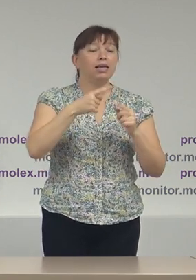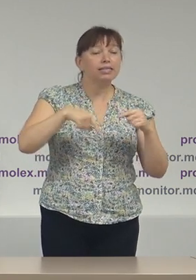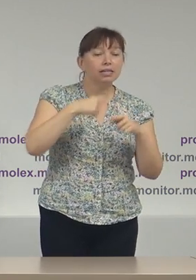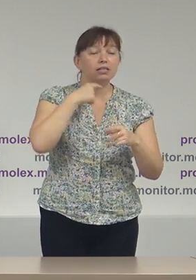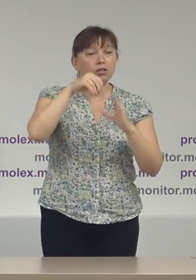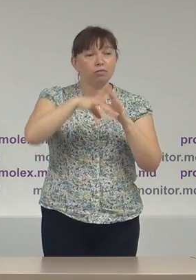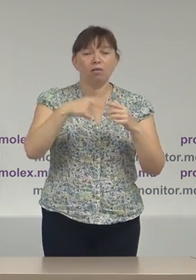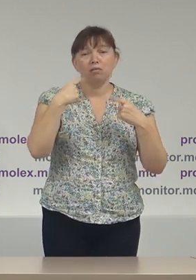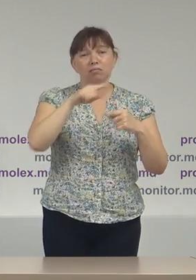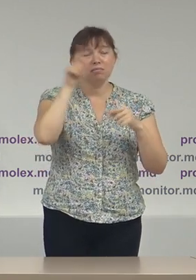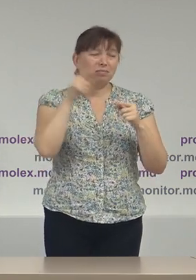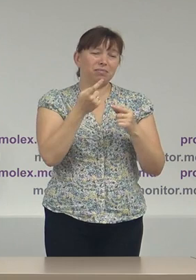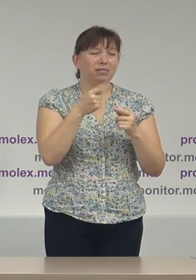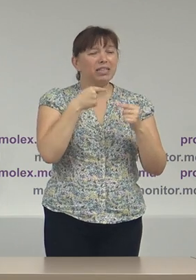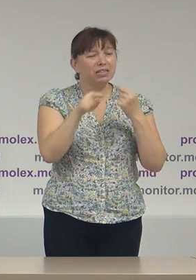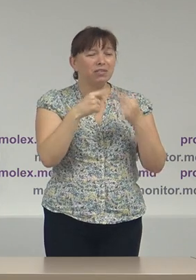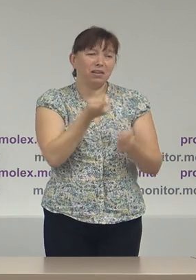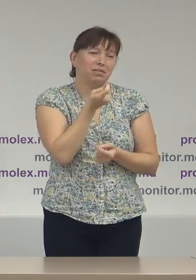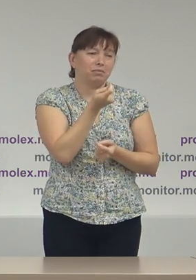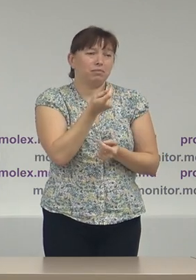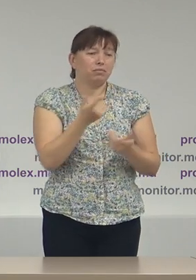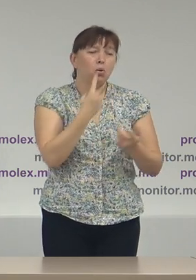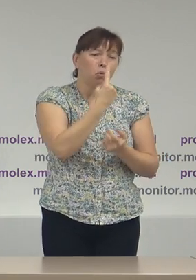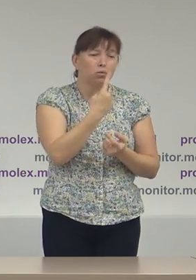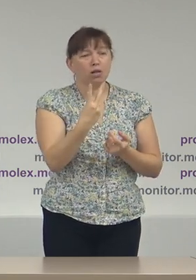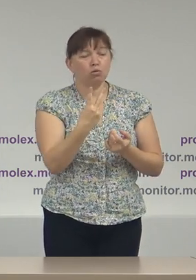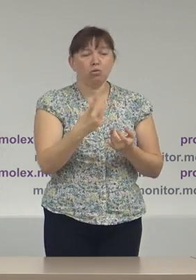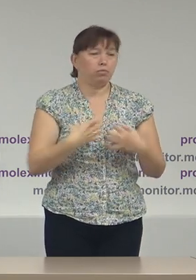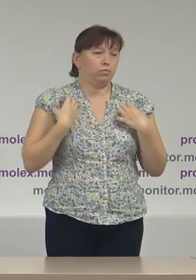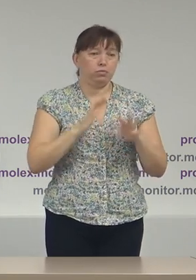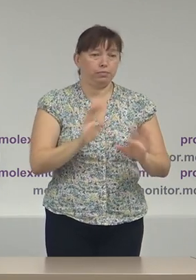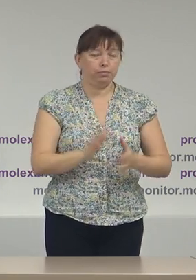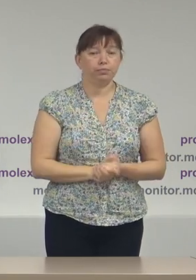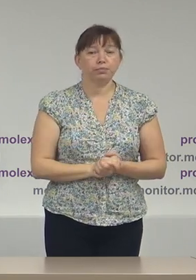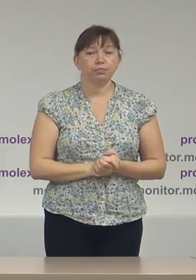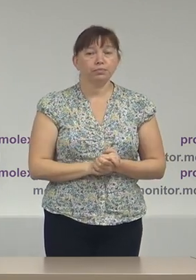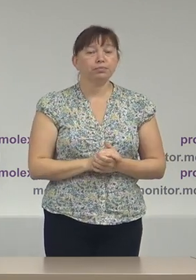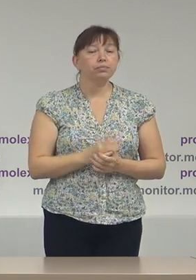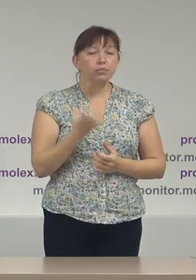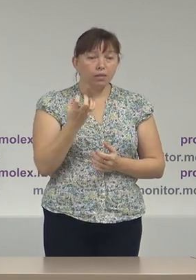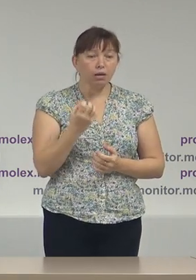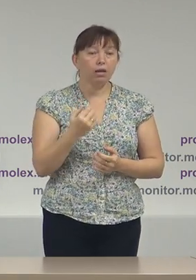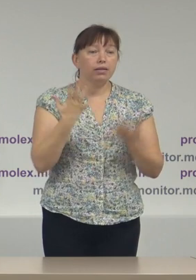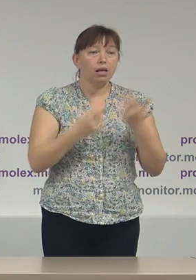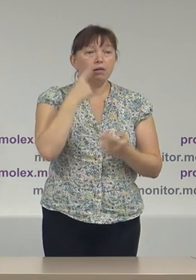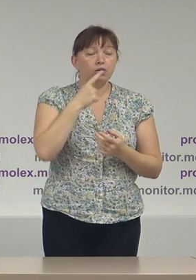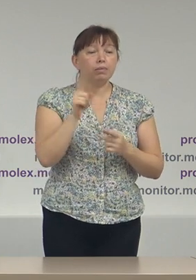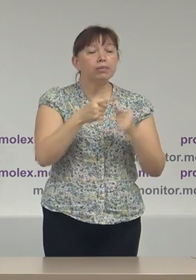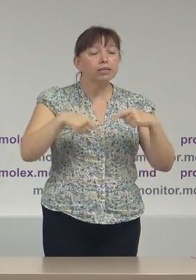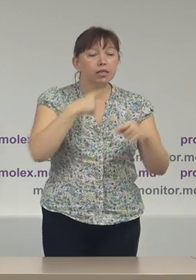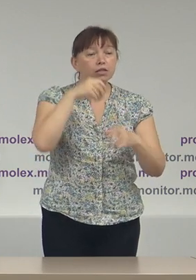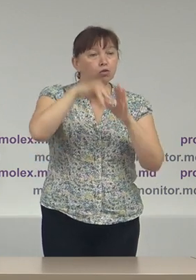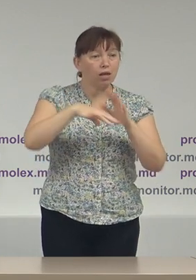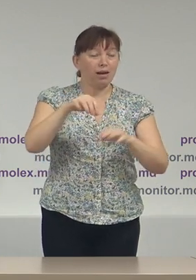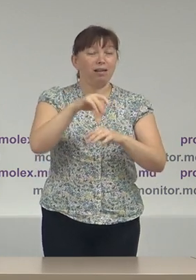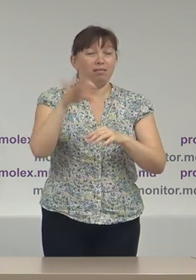rest, sunt diferenții nesemnificative de 1-2 secții de votare. Și, în în ultimul rând, dacă tot vorbim de secțiile de votare de